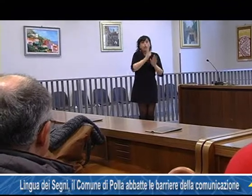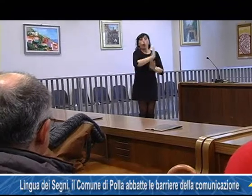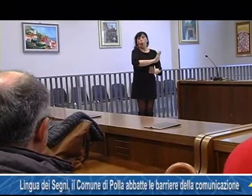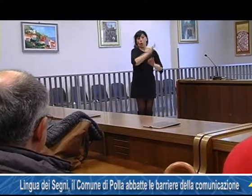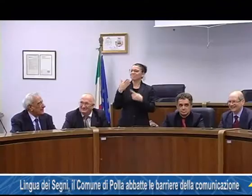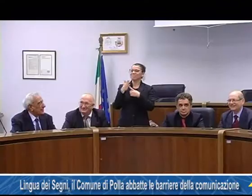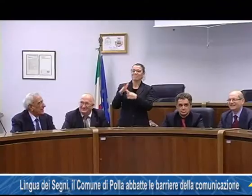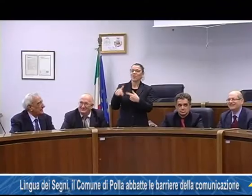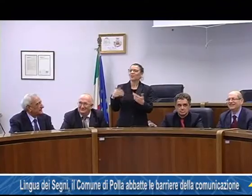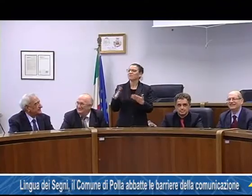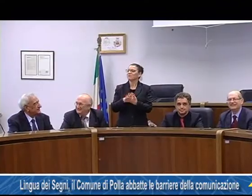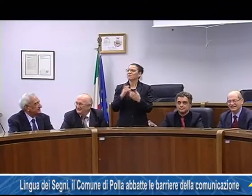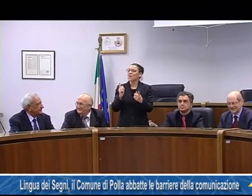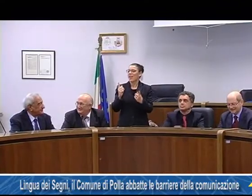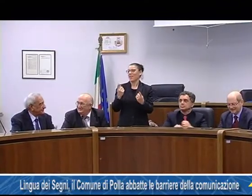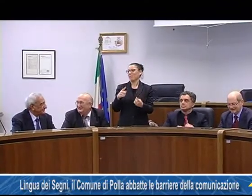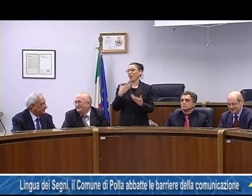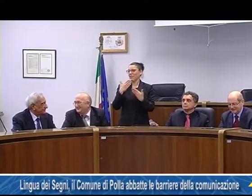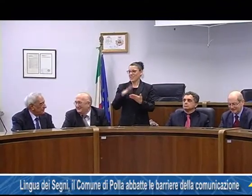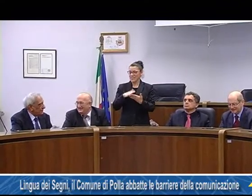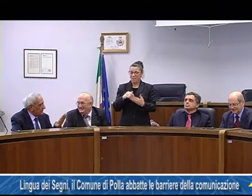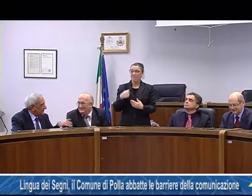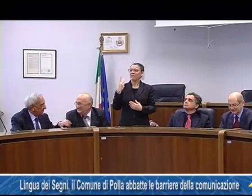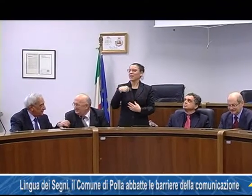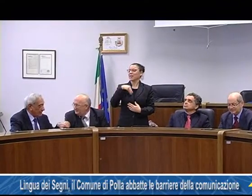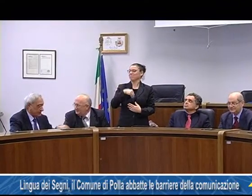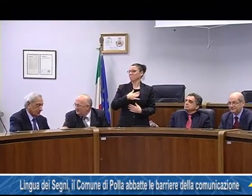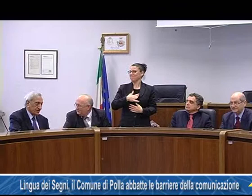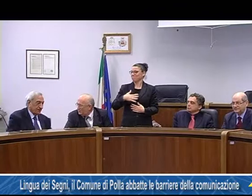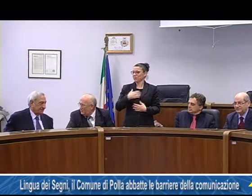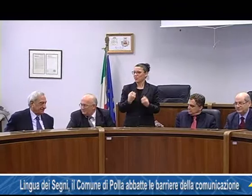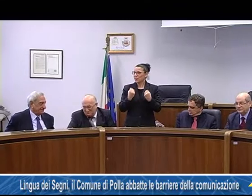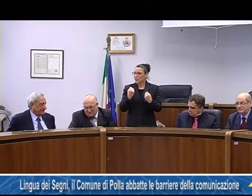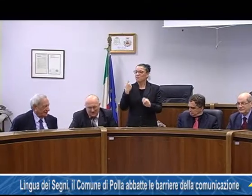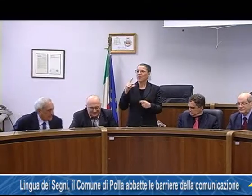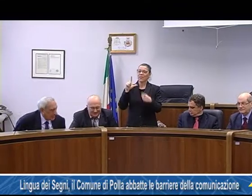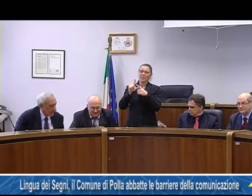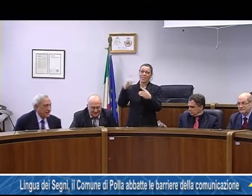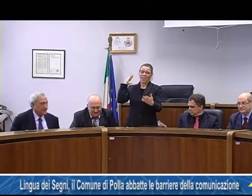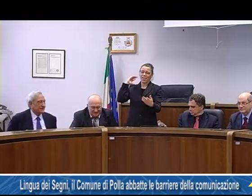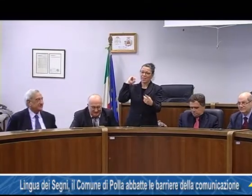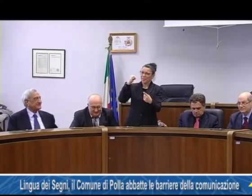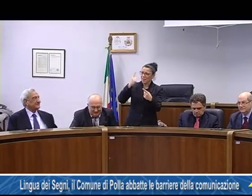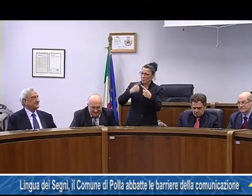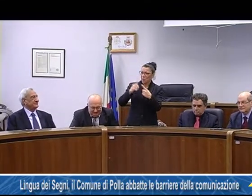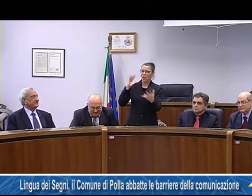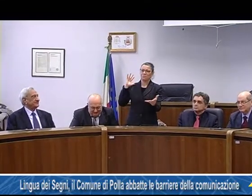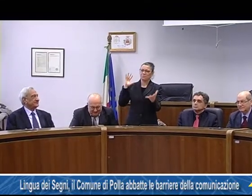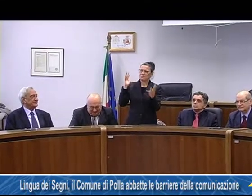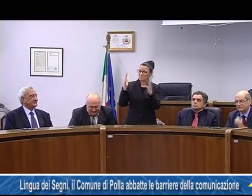Renzi, ai parlamentari della provincia di Salerno e alla Regione Campania, affinché il Parlamento adotti una legge per riconoscere la lingua propria della